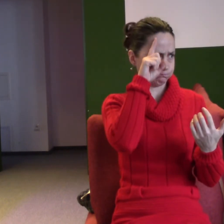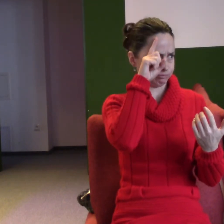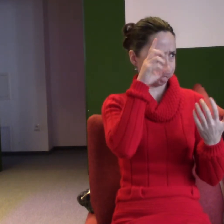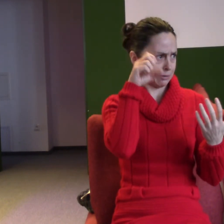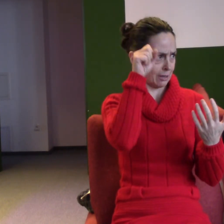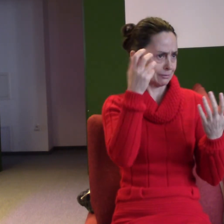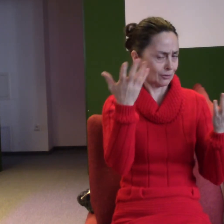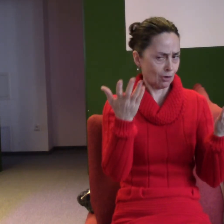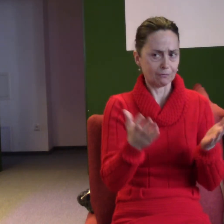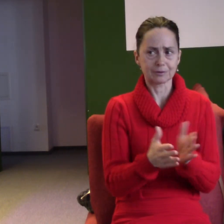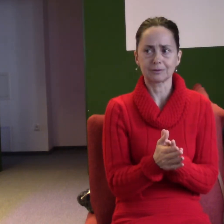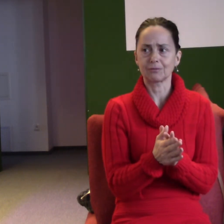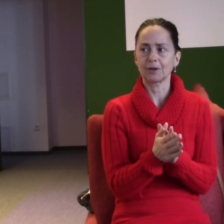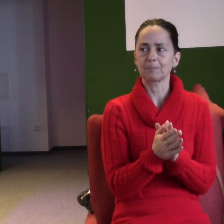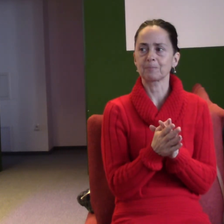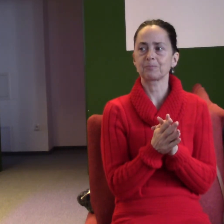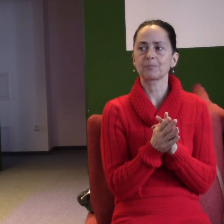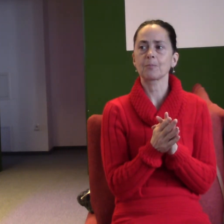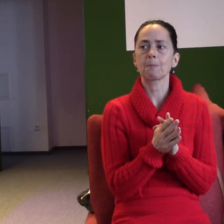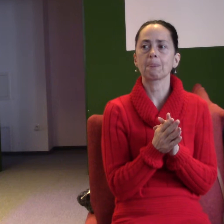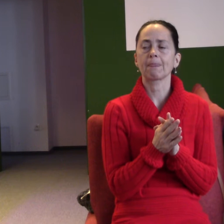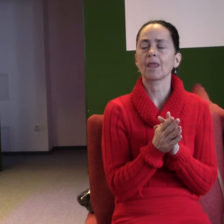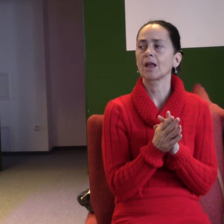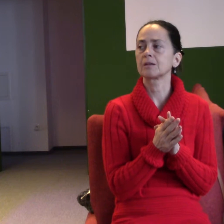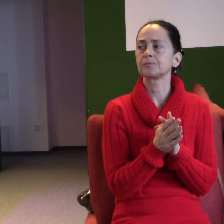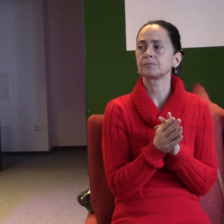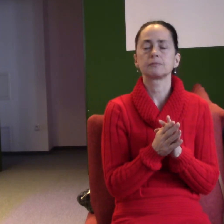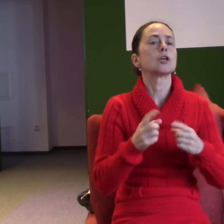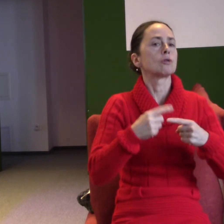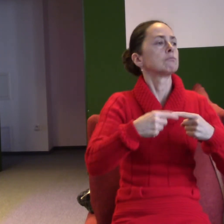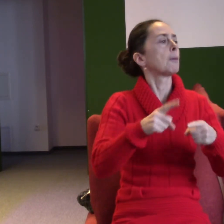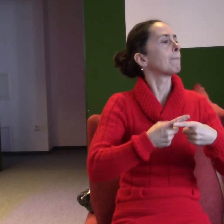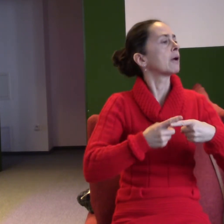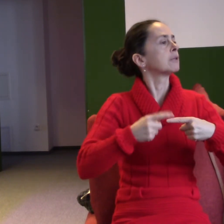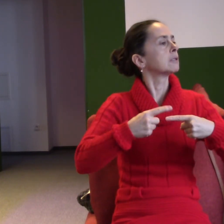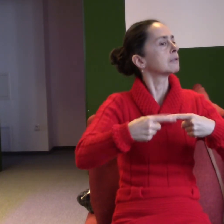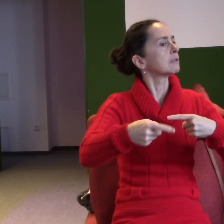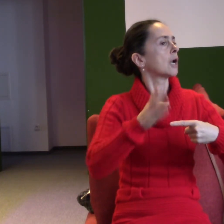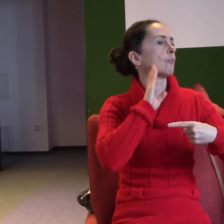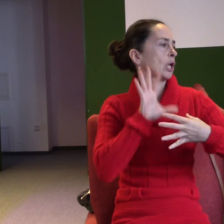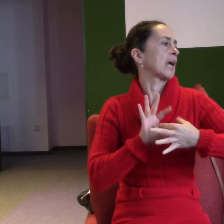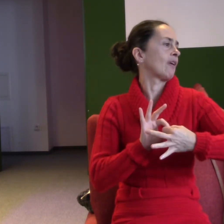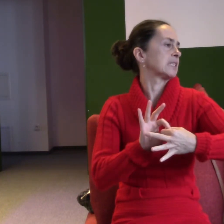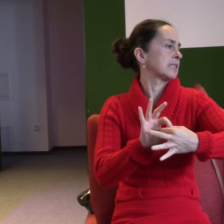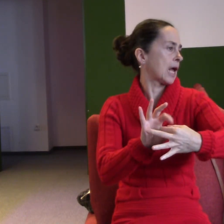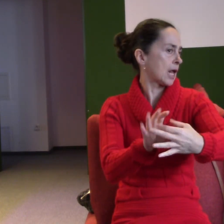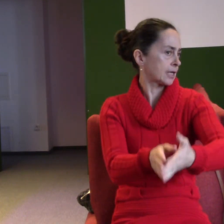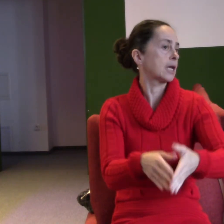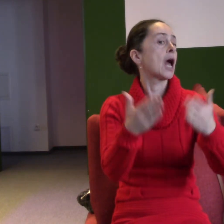názvy, to se dozvíte každou nedělí. A my dneska vlastně startujeme a